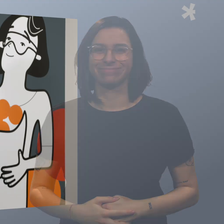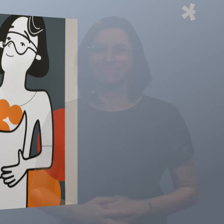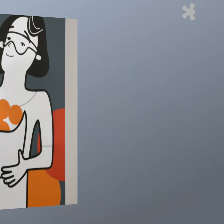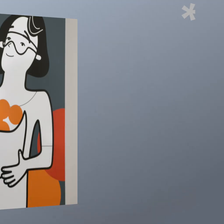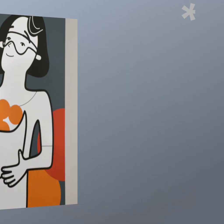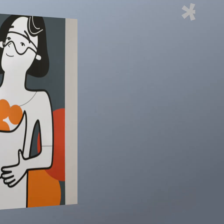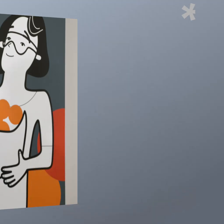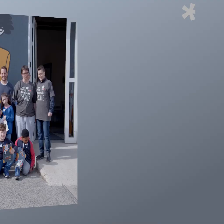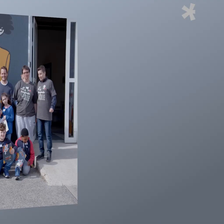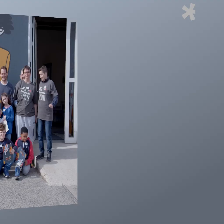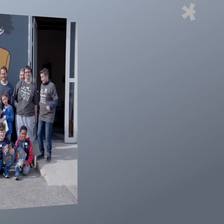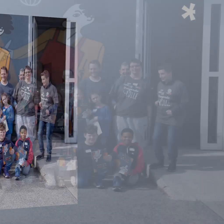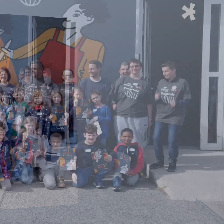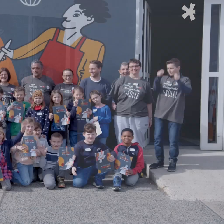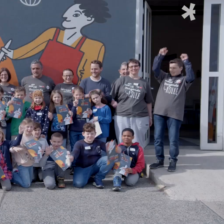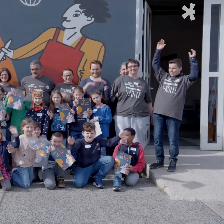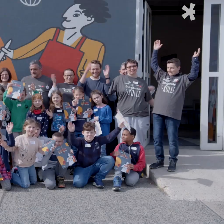Richtige stoßen. Oder